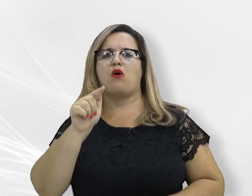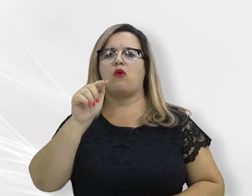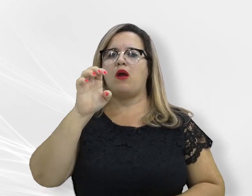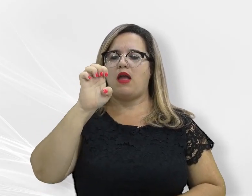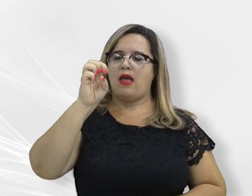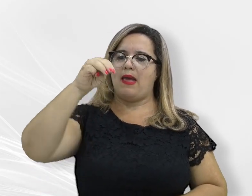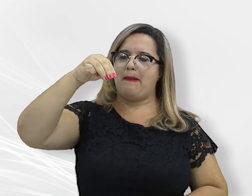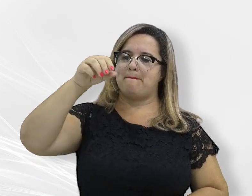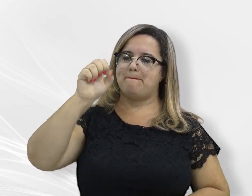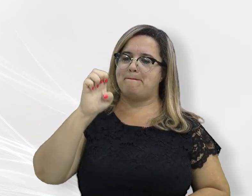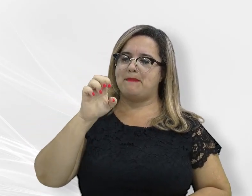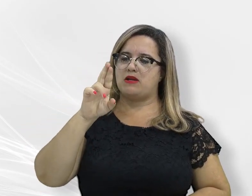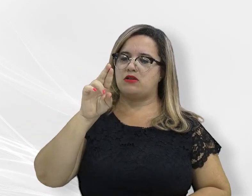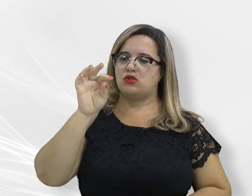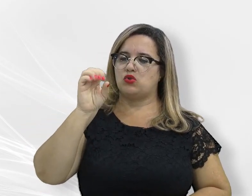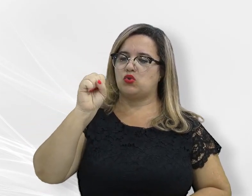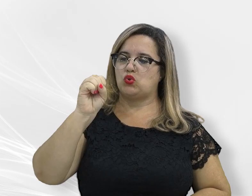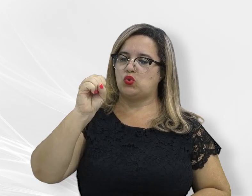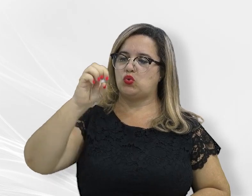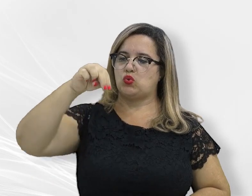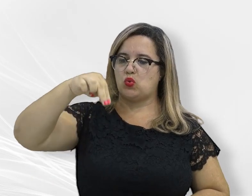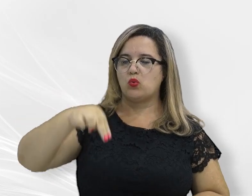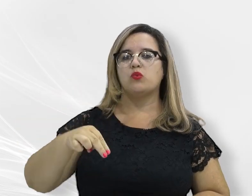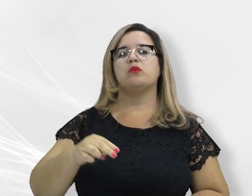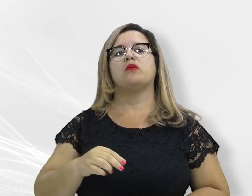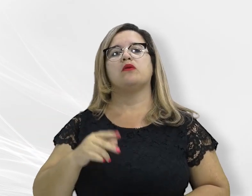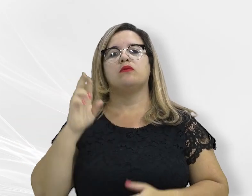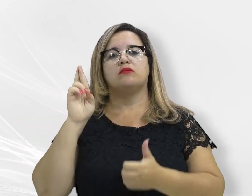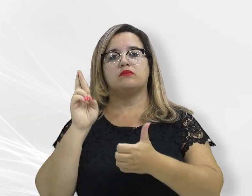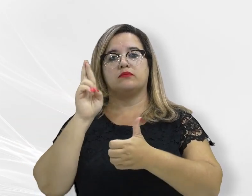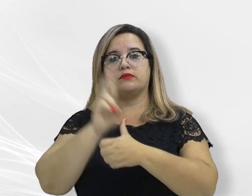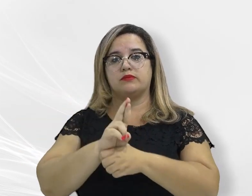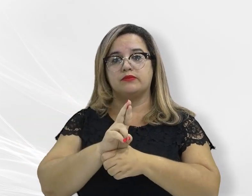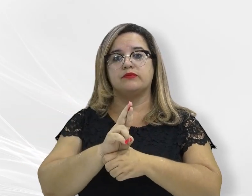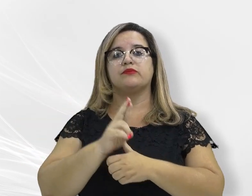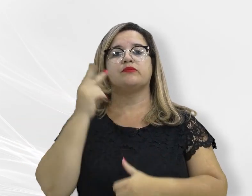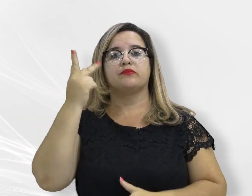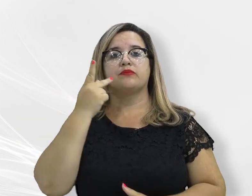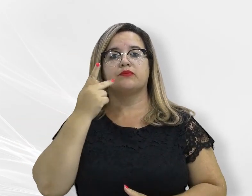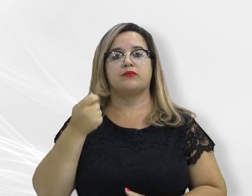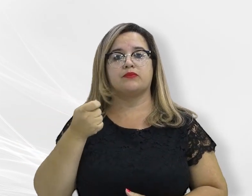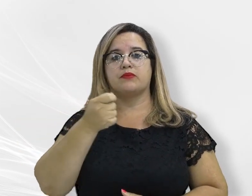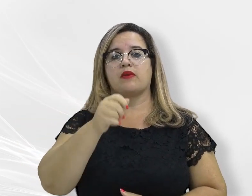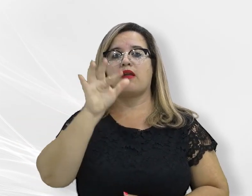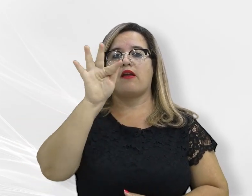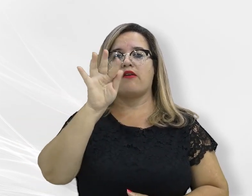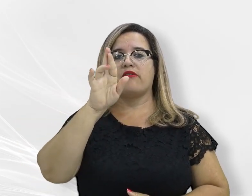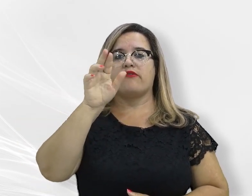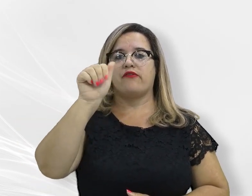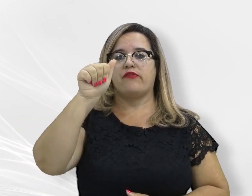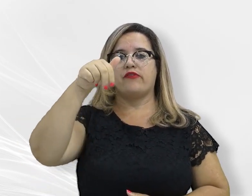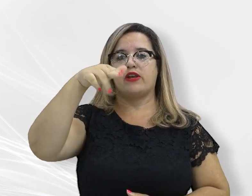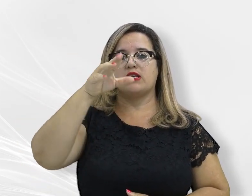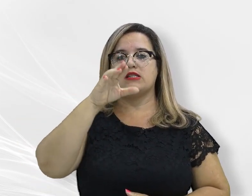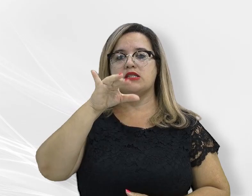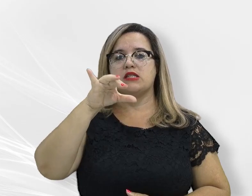Hideki Hayashida, o Procurador-Geral do Estado, Francisco de Assis da Silva Lopes, o Coordenador da Delegacia